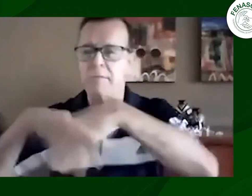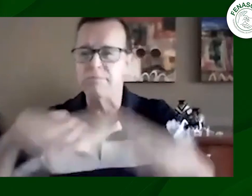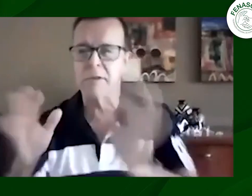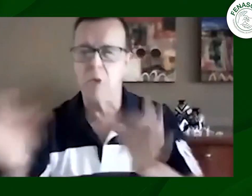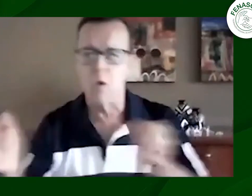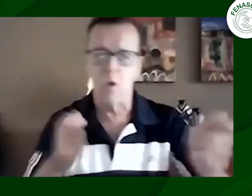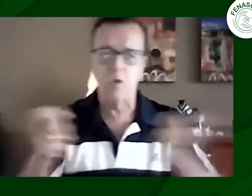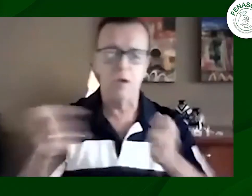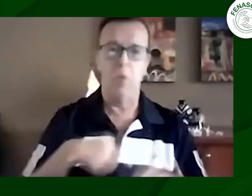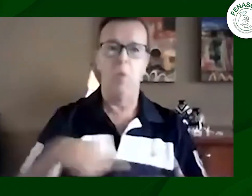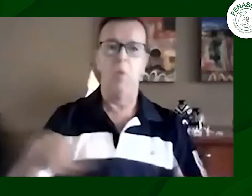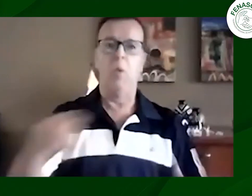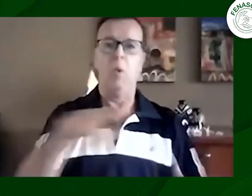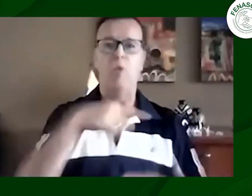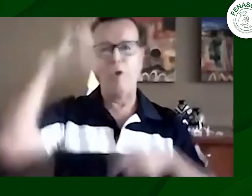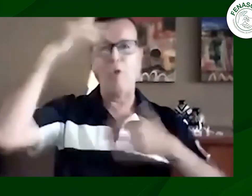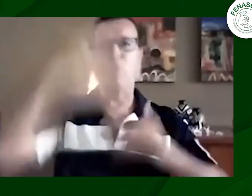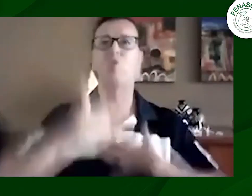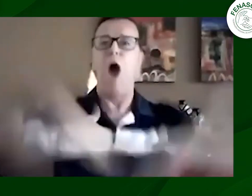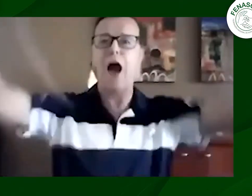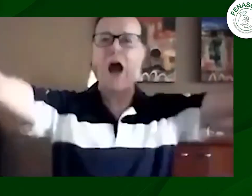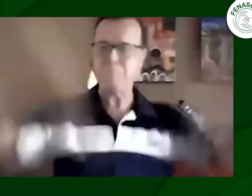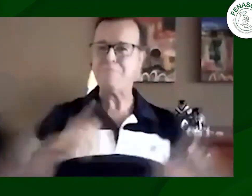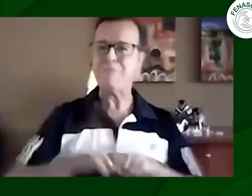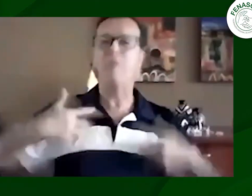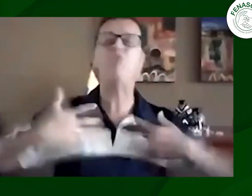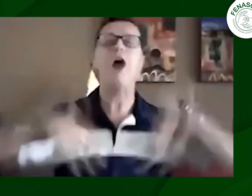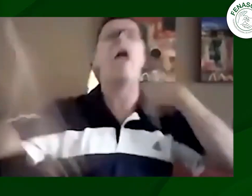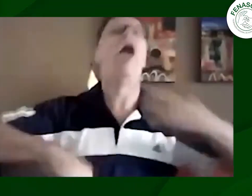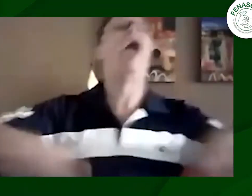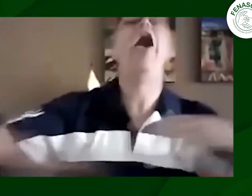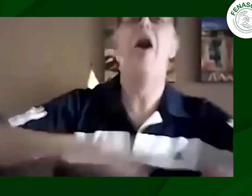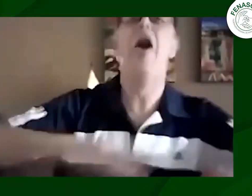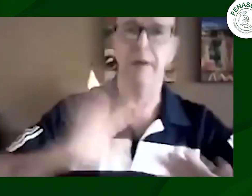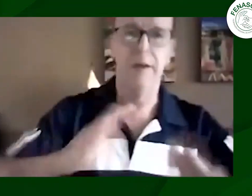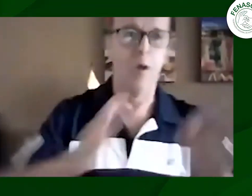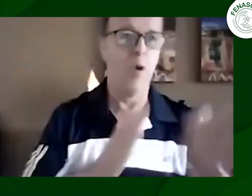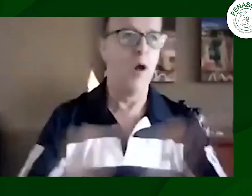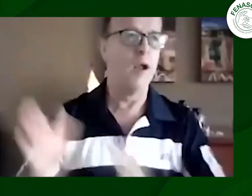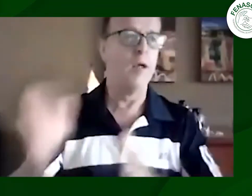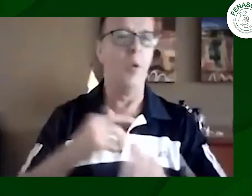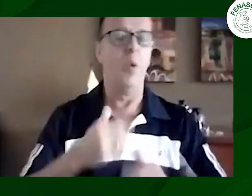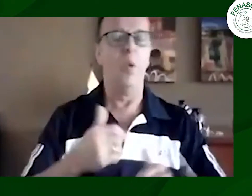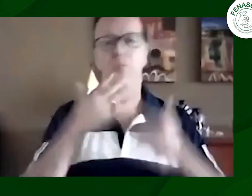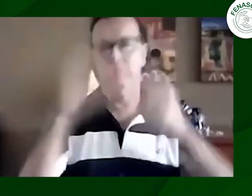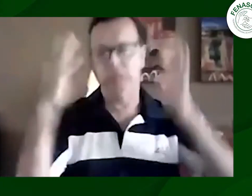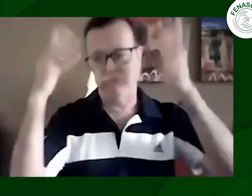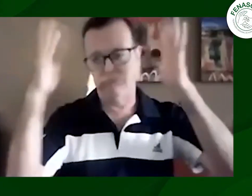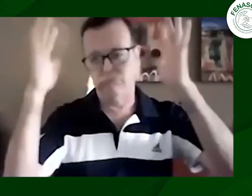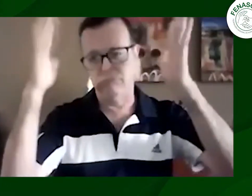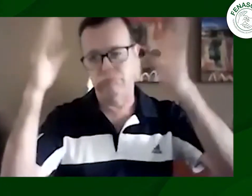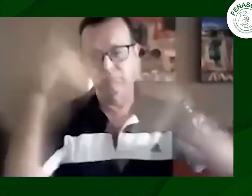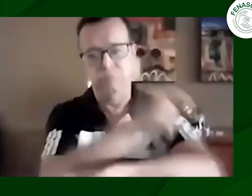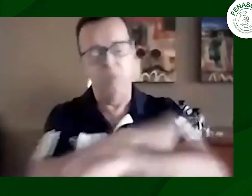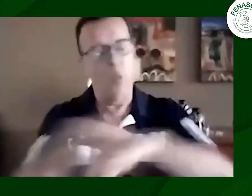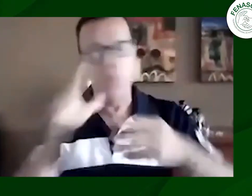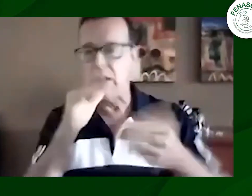allá pero tiene mucha logística muchos aspectos de preparación todo lo que se tenía que llevar los intérpretes